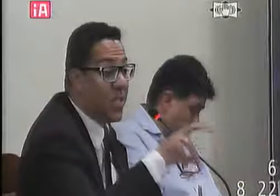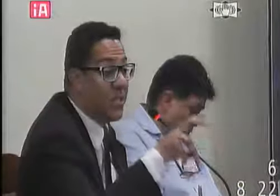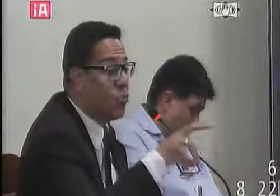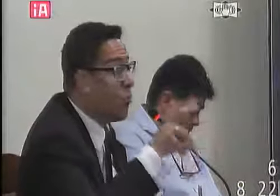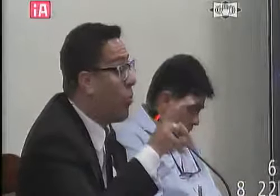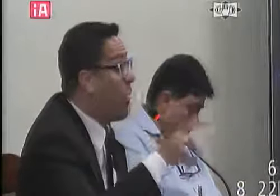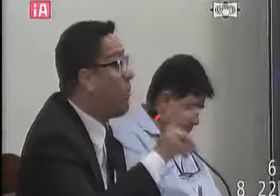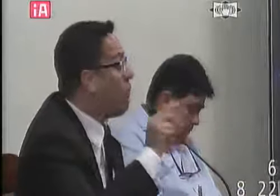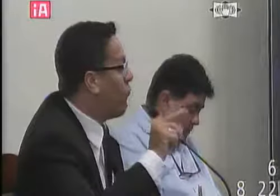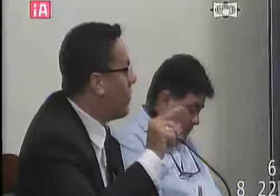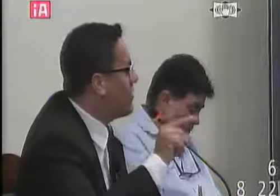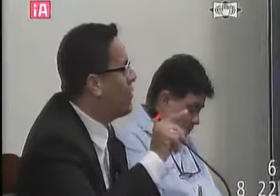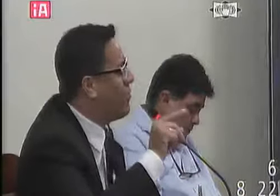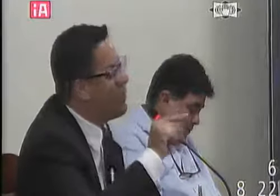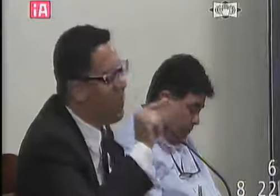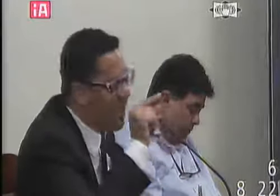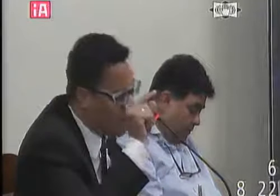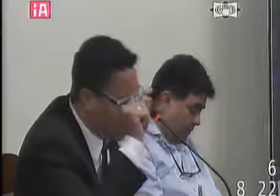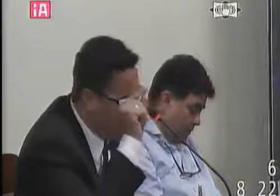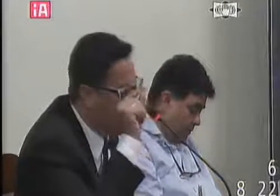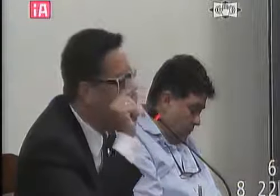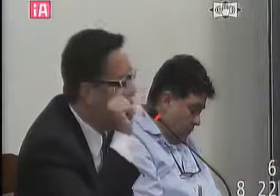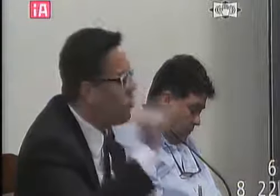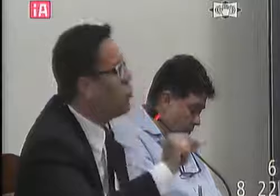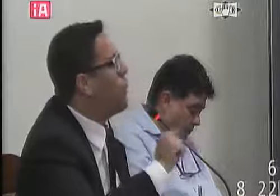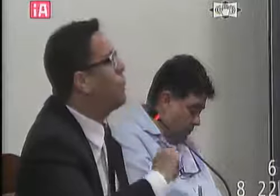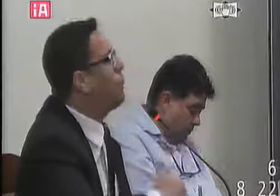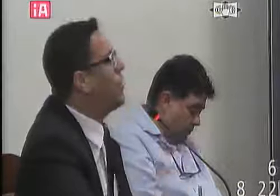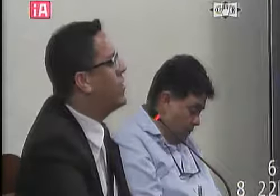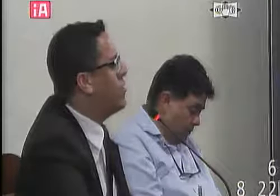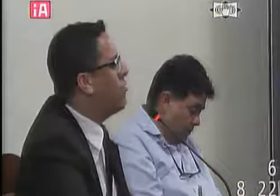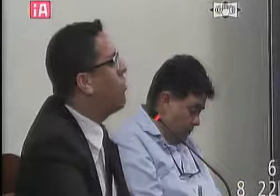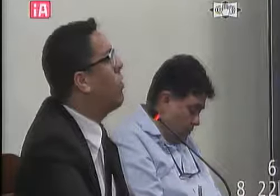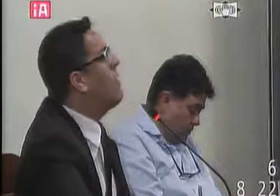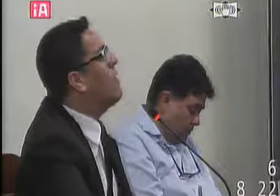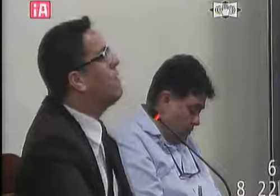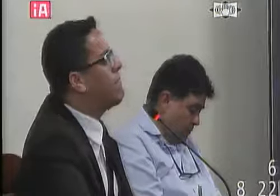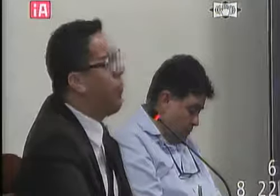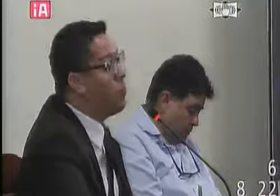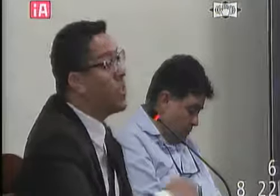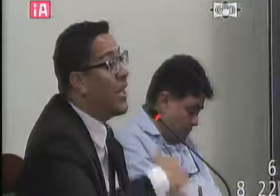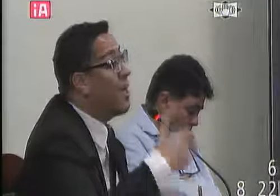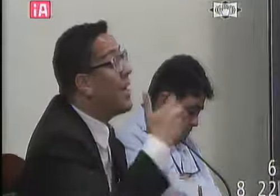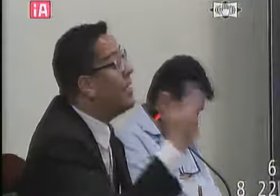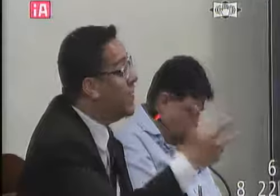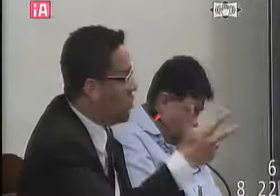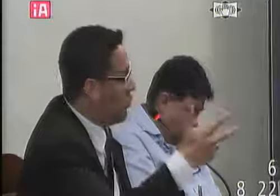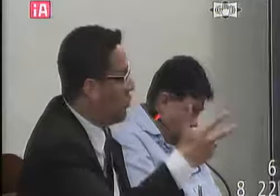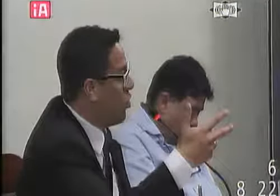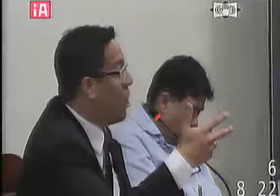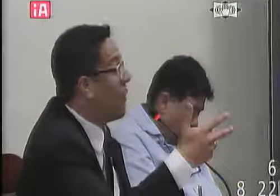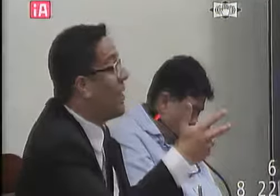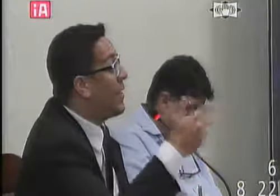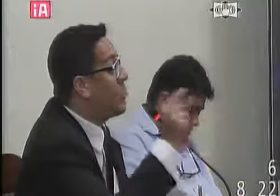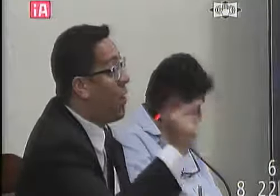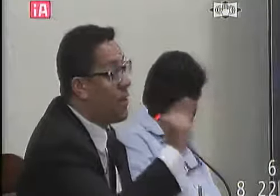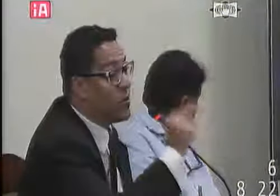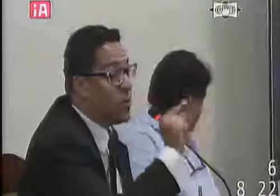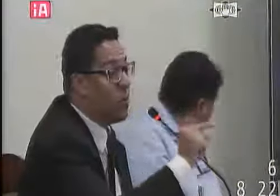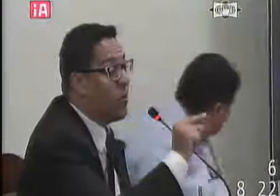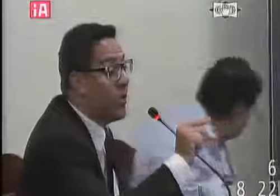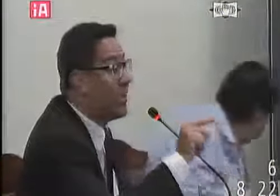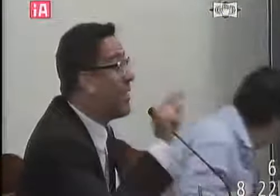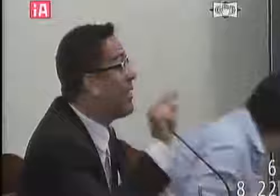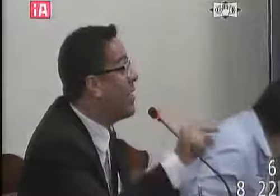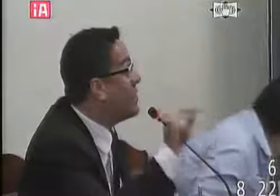pode ter tido um problema com o fornecedor eu falo Cida puxa o olho do fornecedor vamos criar mecanismos para que a senhora não